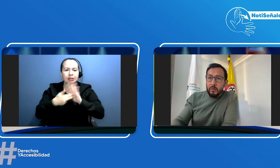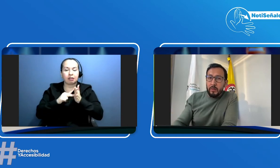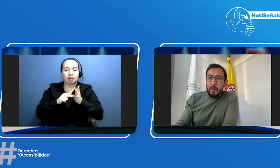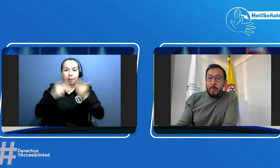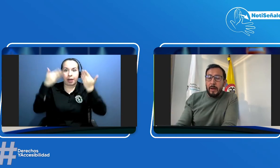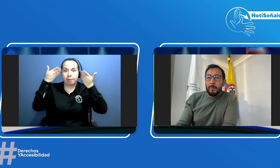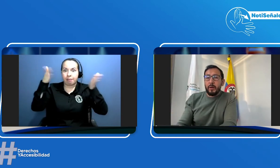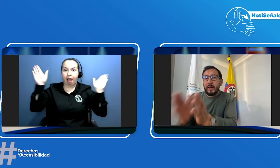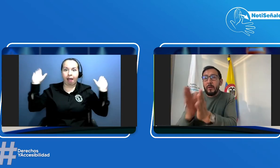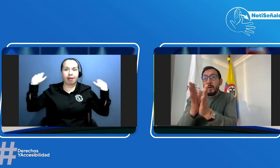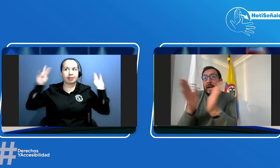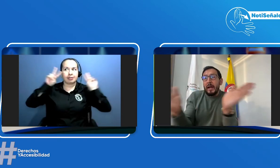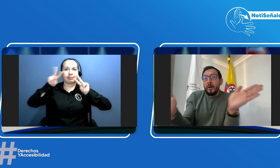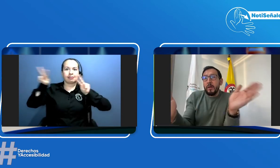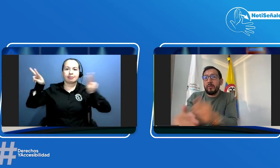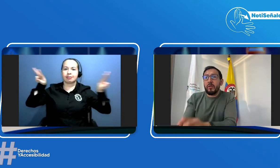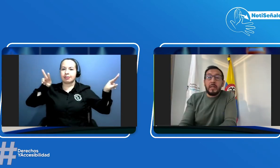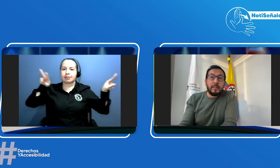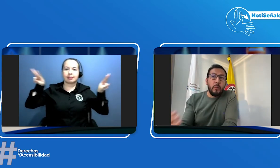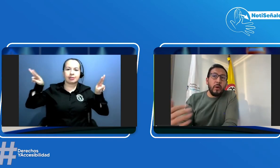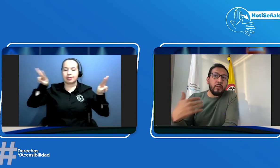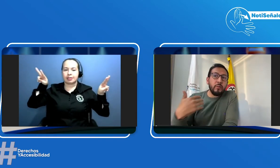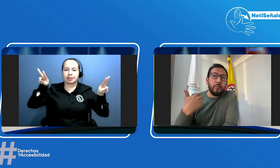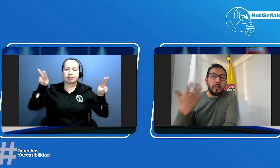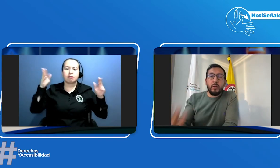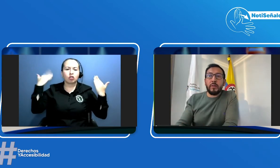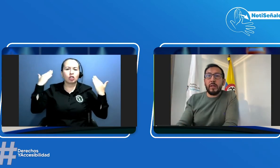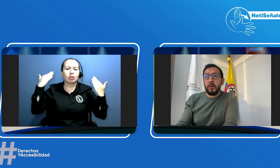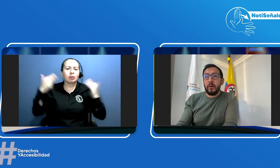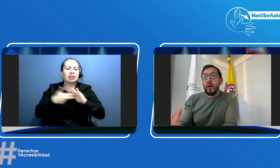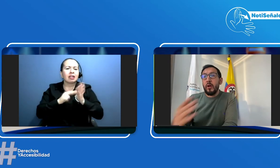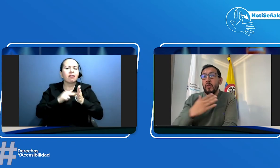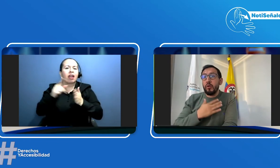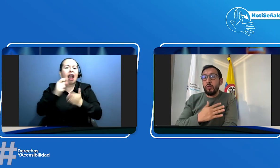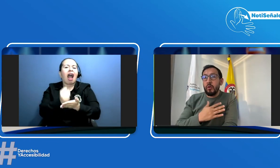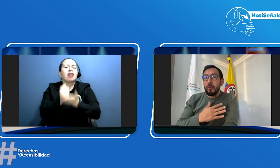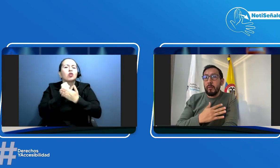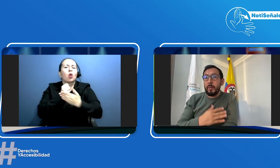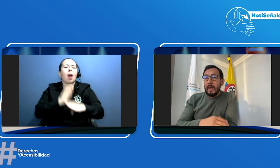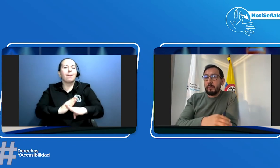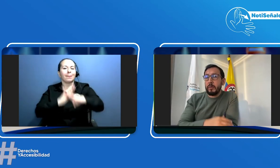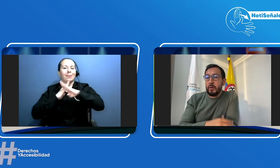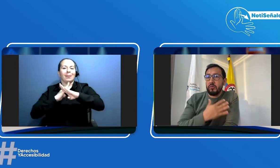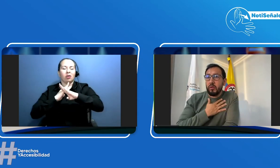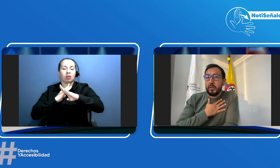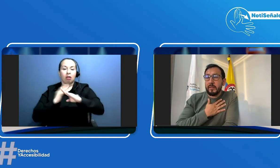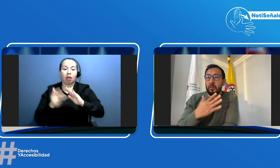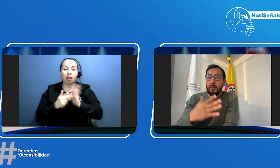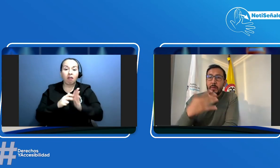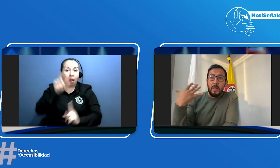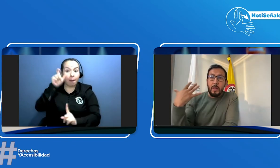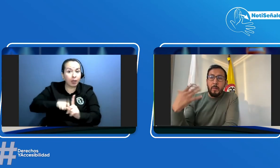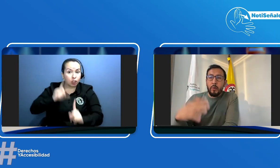para poder tener más rango de visión y se vuelve un factor protector no solo para las personas sordas sino también por la